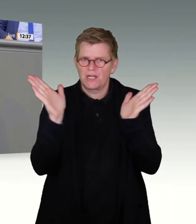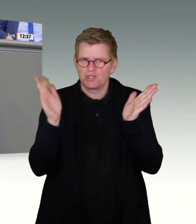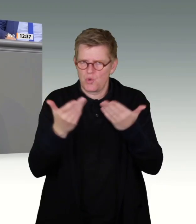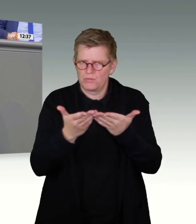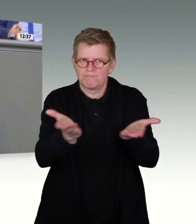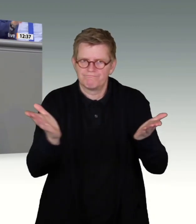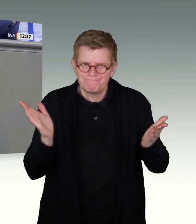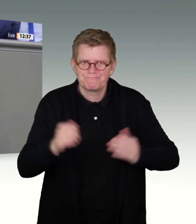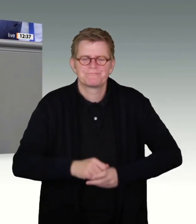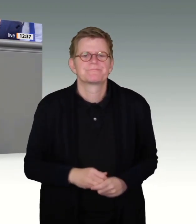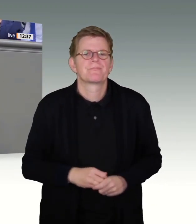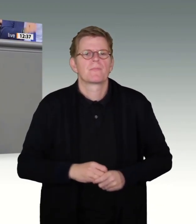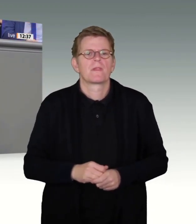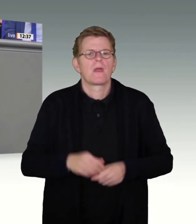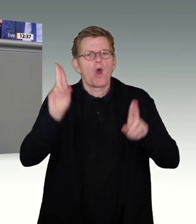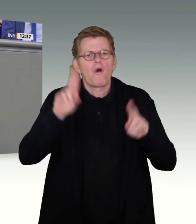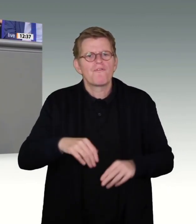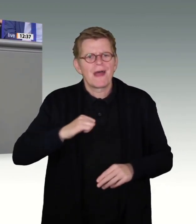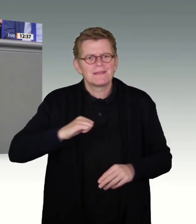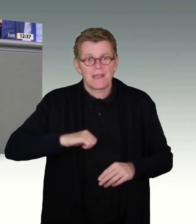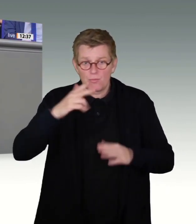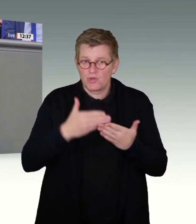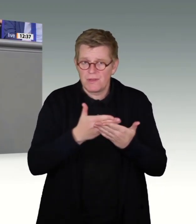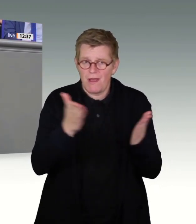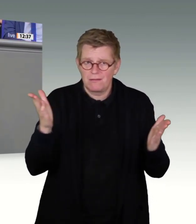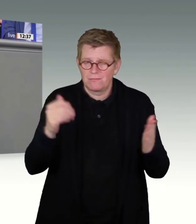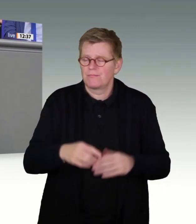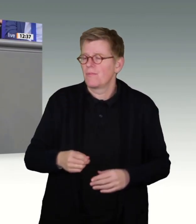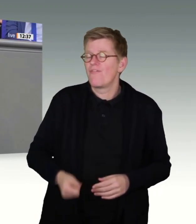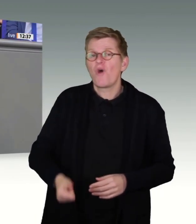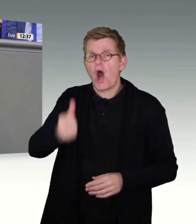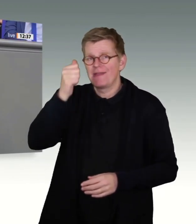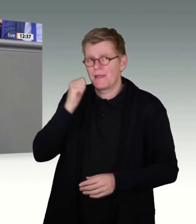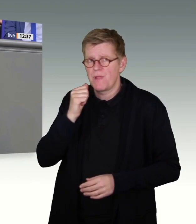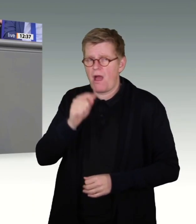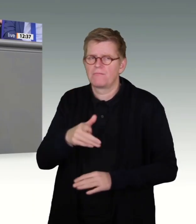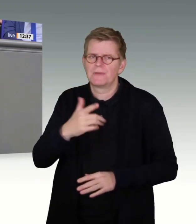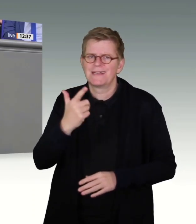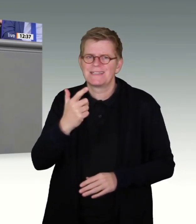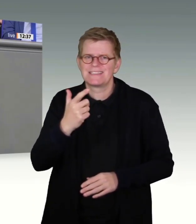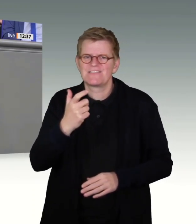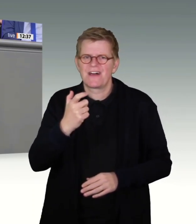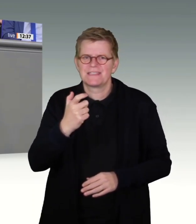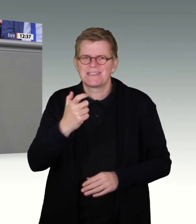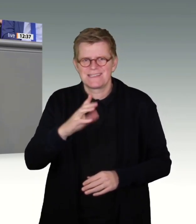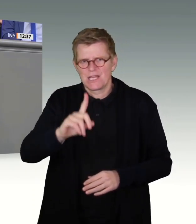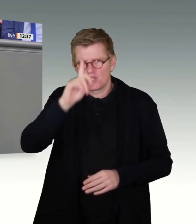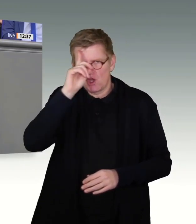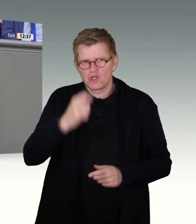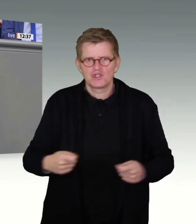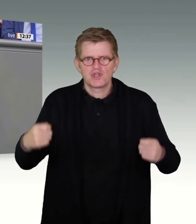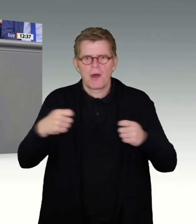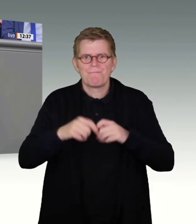Vor fast genau einem Jahr wurde der 20. Deutsche Bundestag gewählt. Erstmalig gewählte Abgeordnete